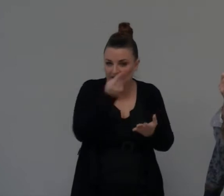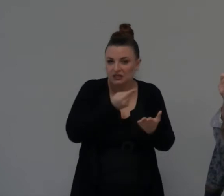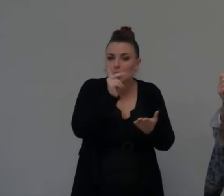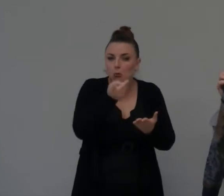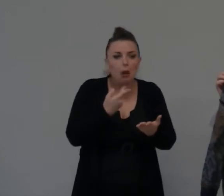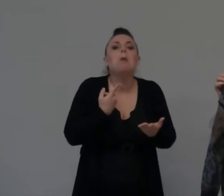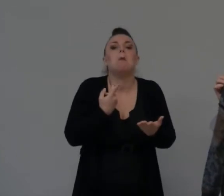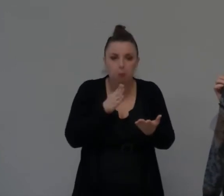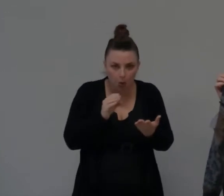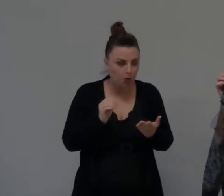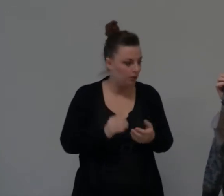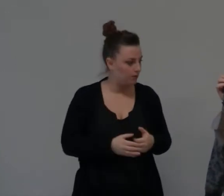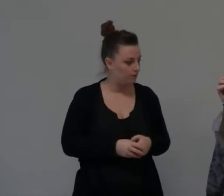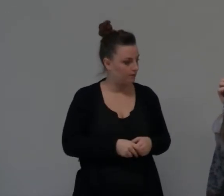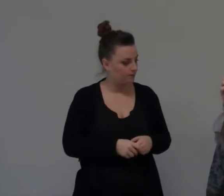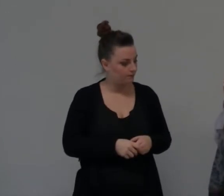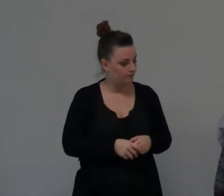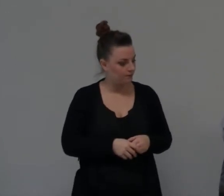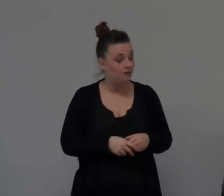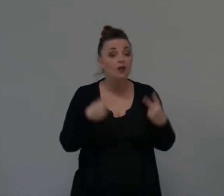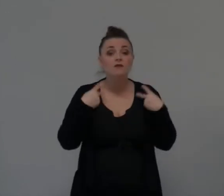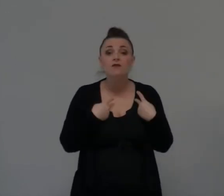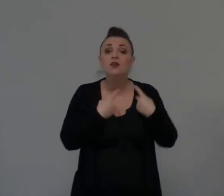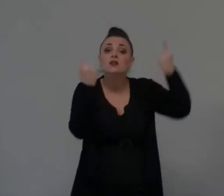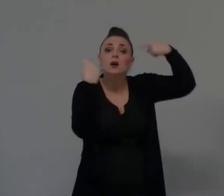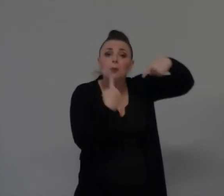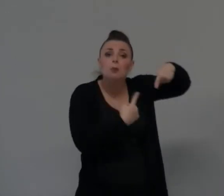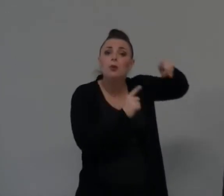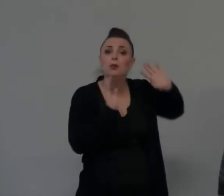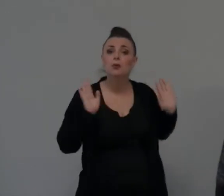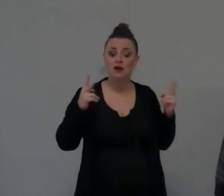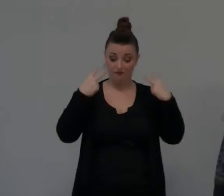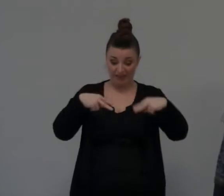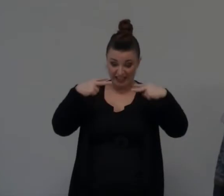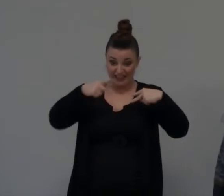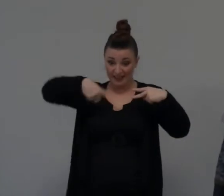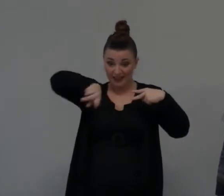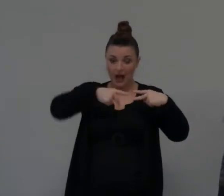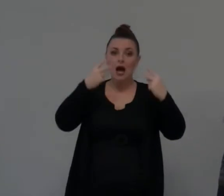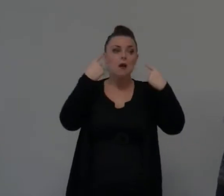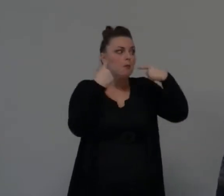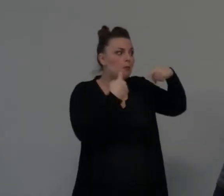io Ecco La vita è come questo maglione Noi la vediamo così